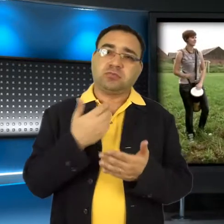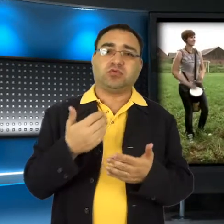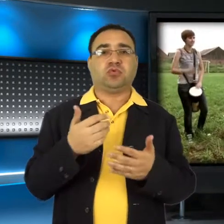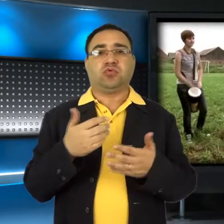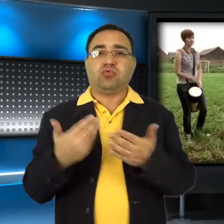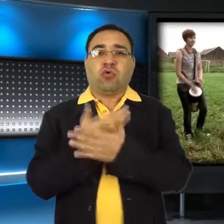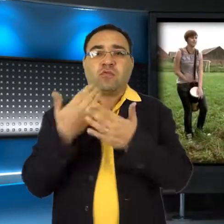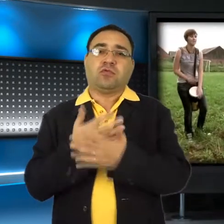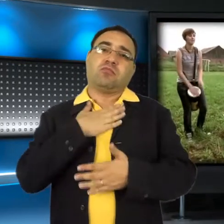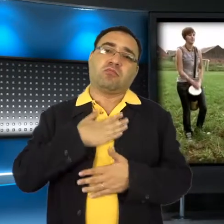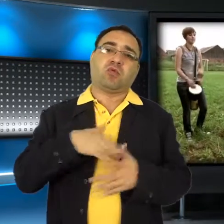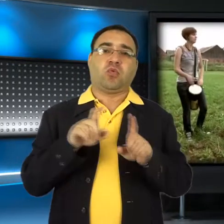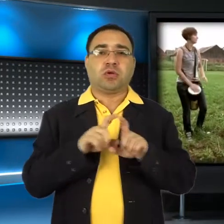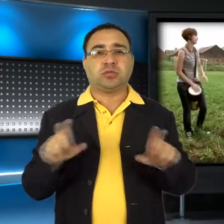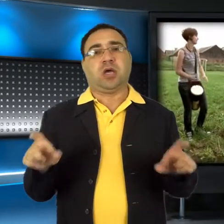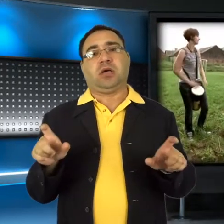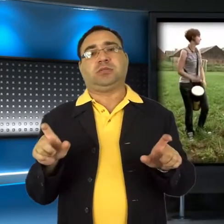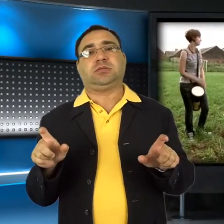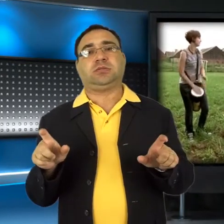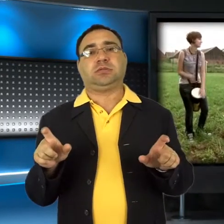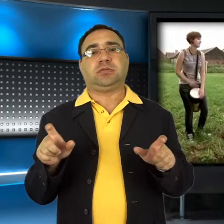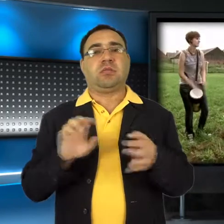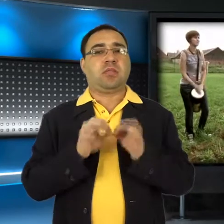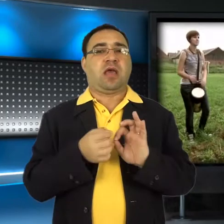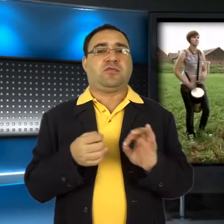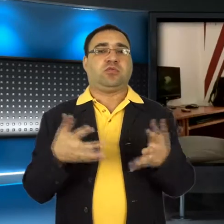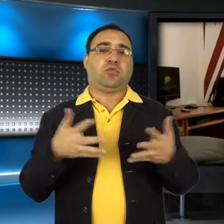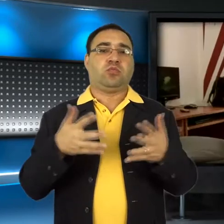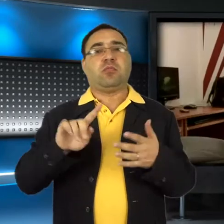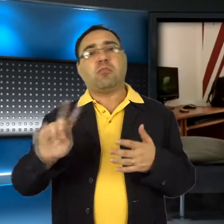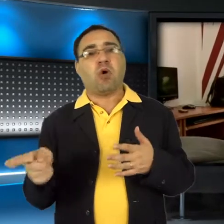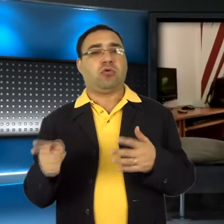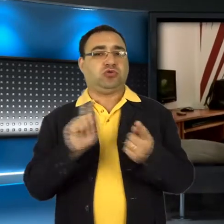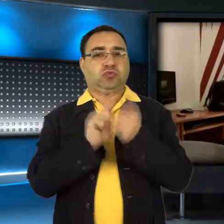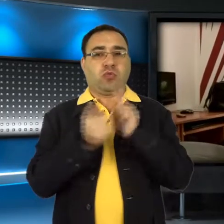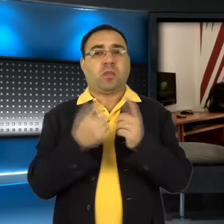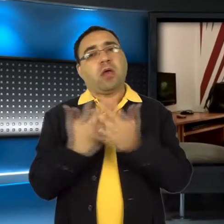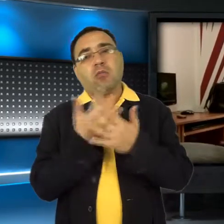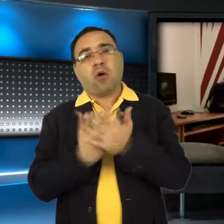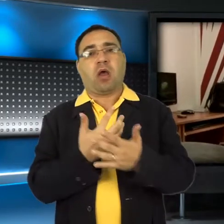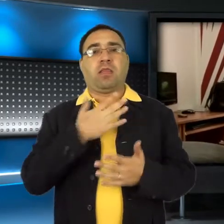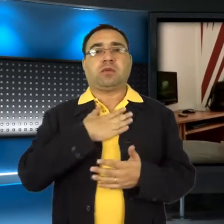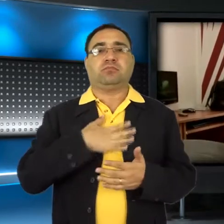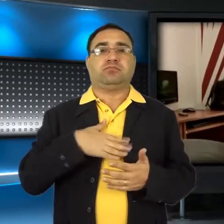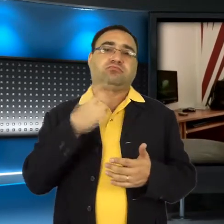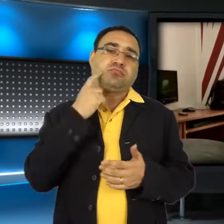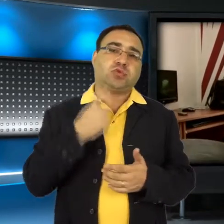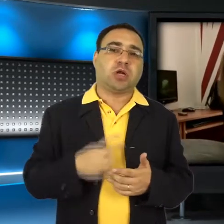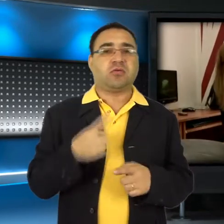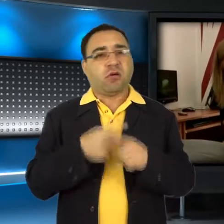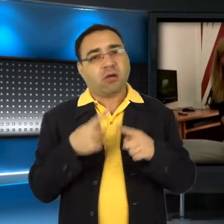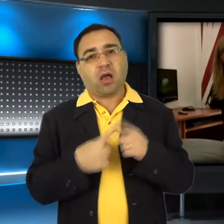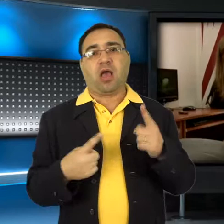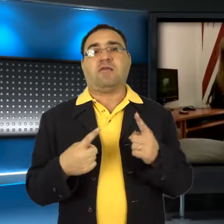się nauczyć sporo rzeczy, mogę miło spędzić czas. Nawet po klubie mogę się z kimś spotkać, pogadać,